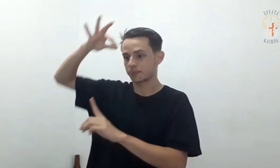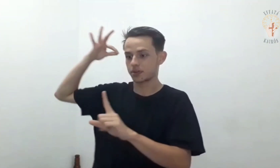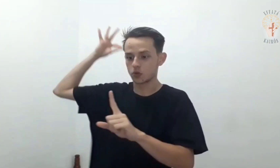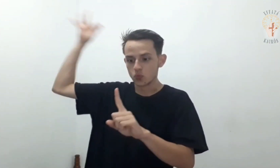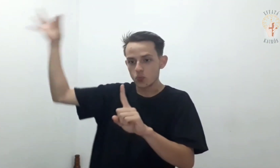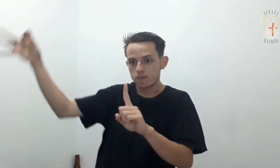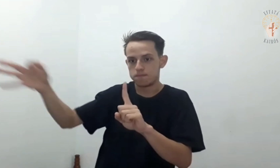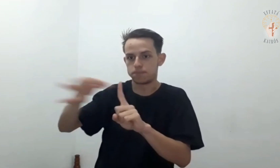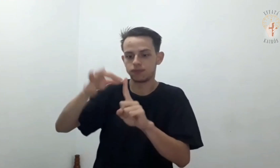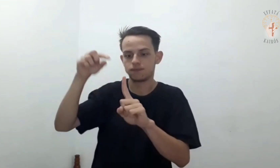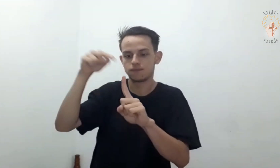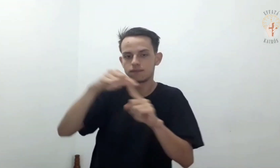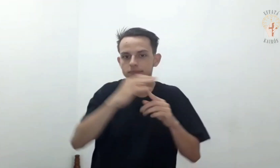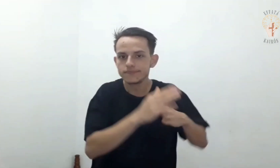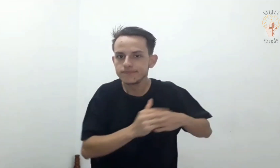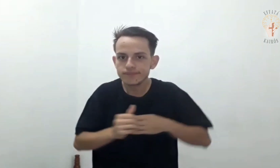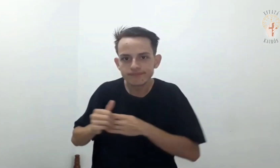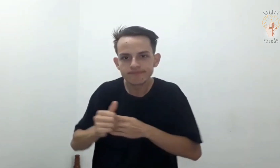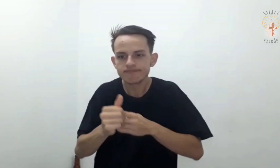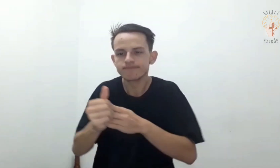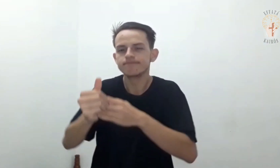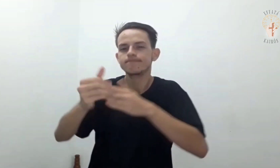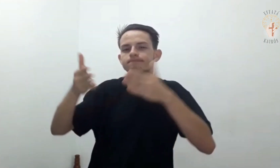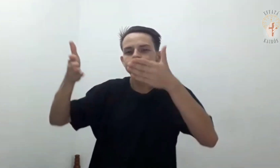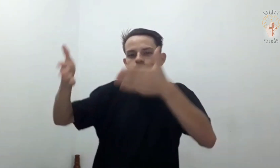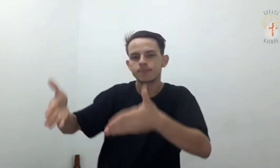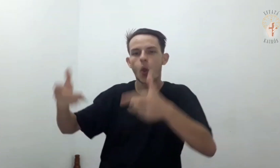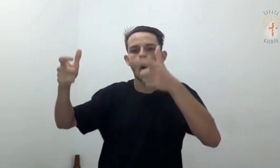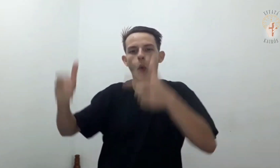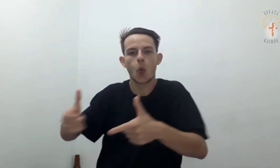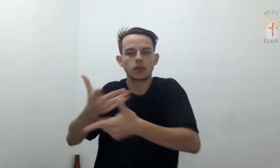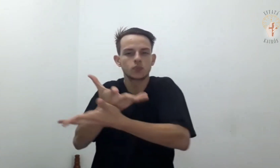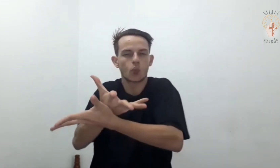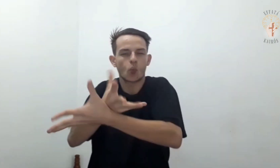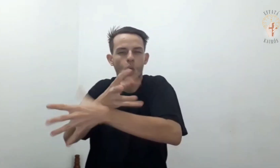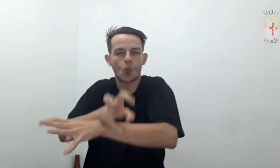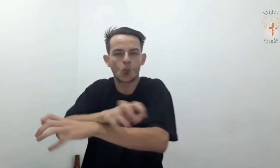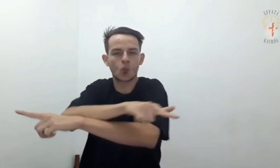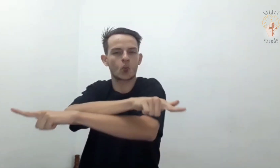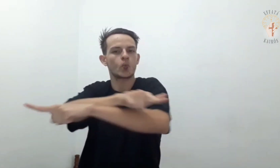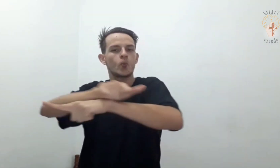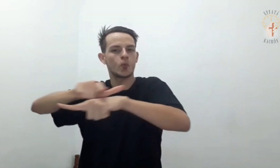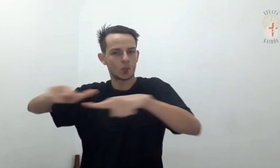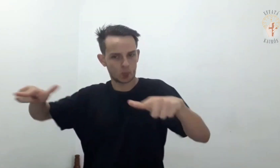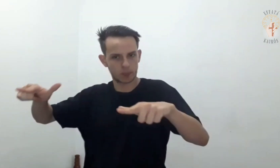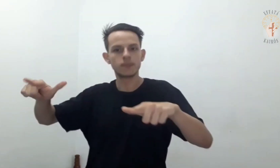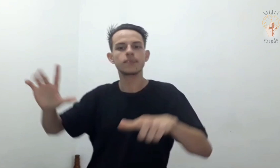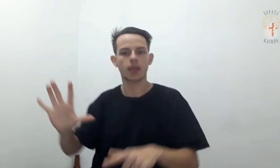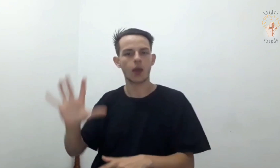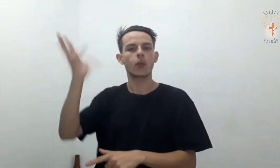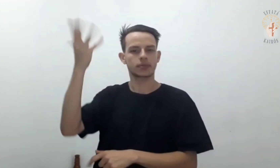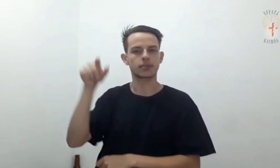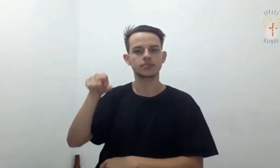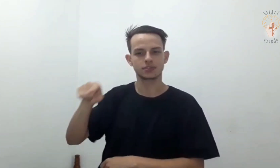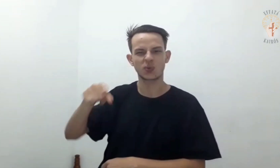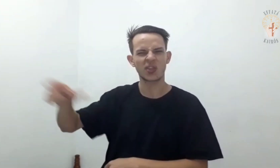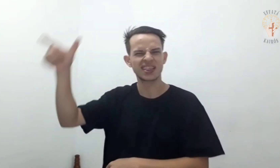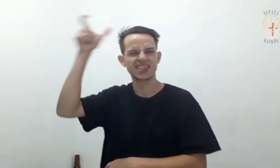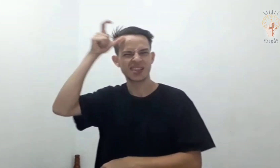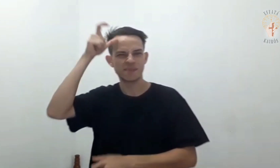ao deserto para ser tentado pelo